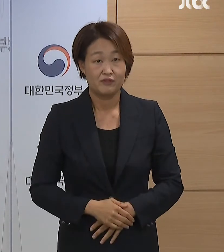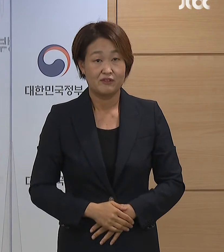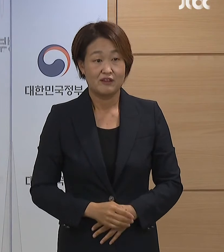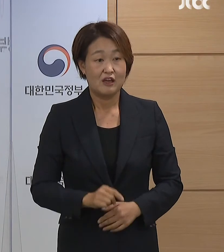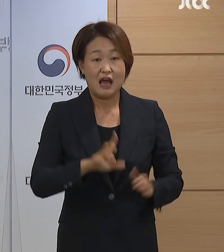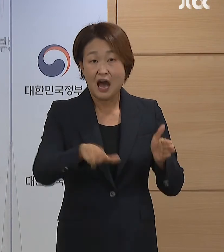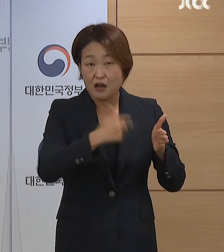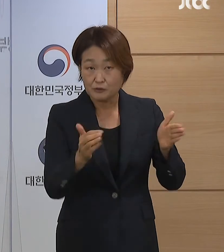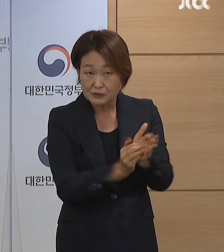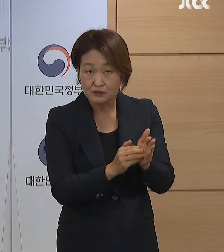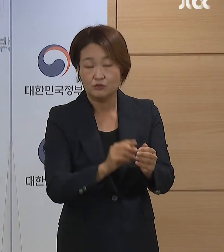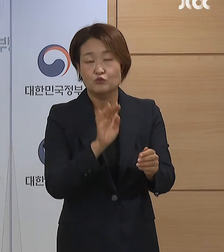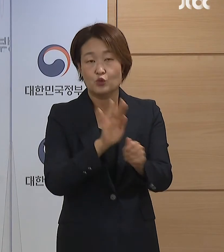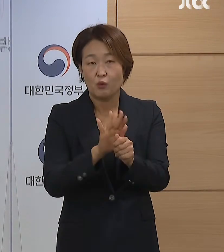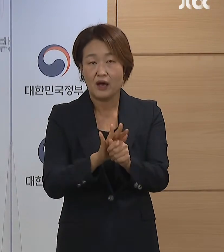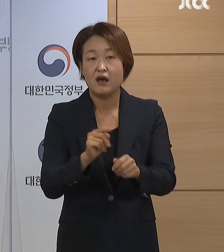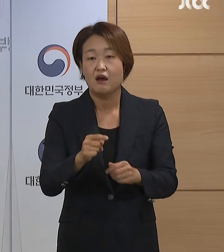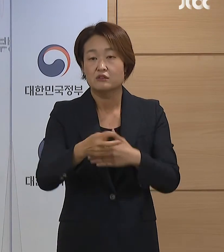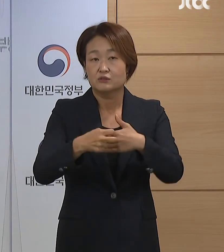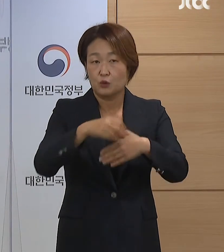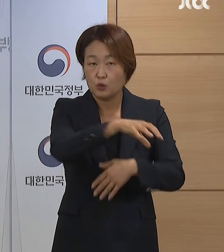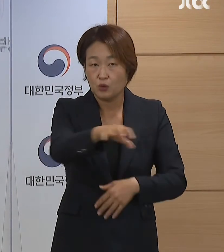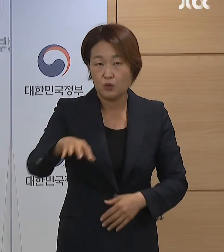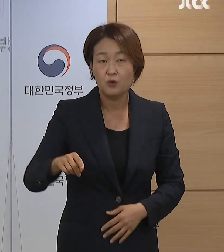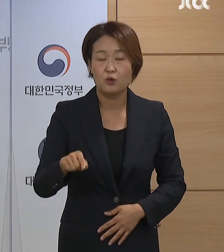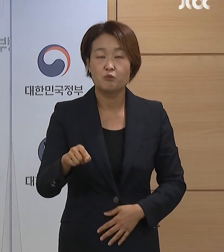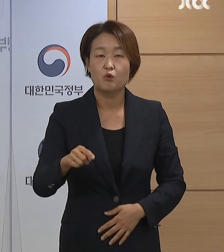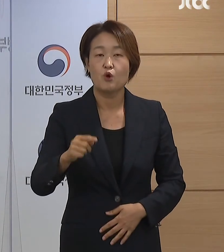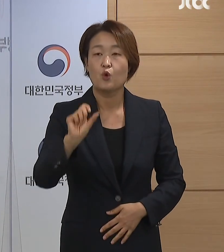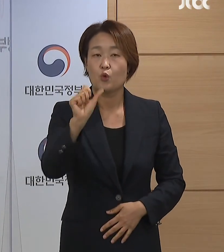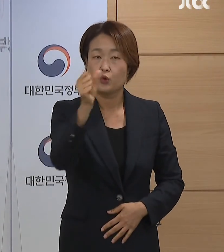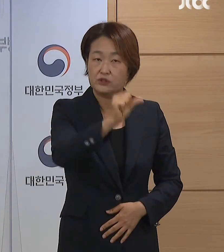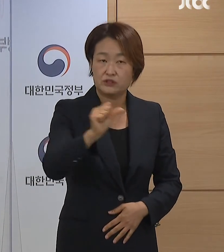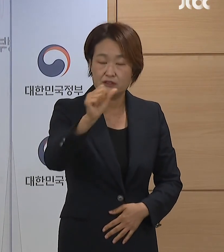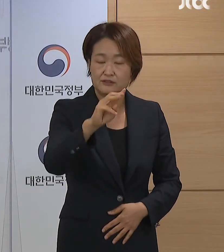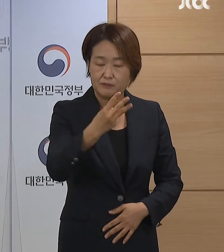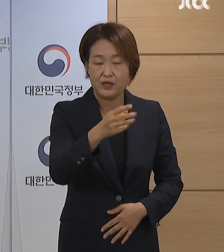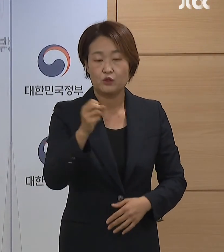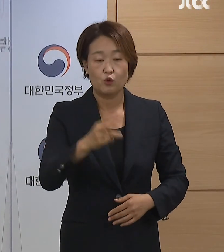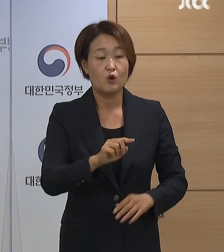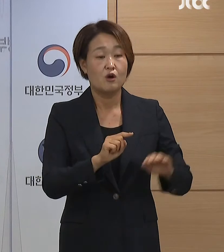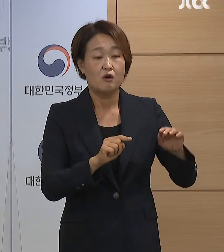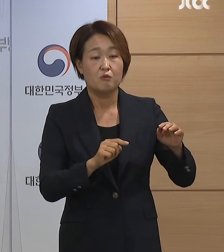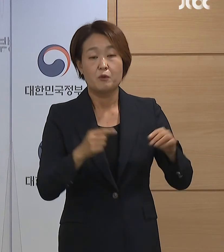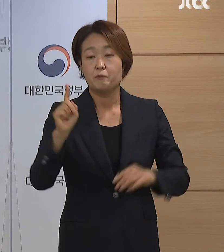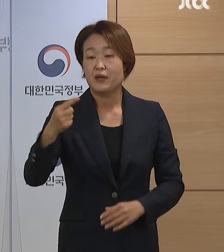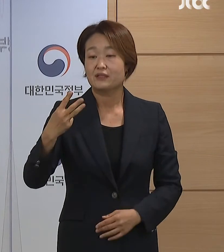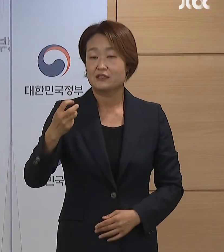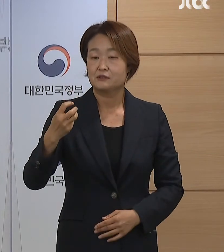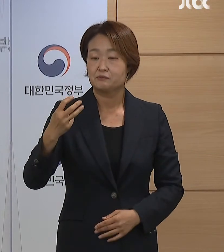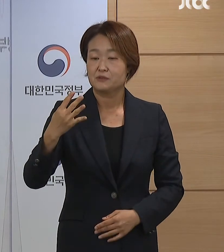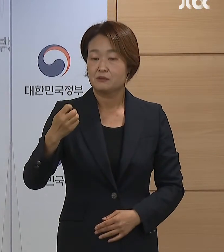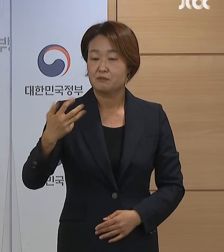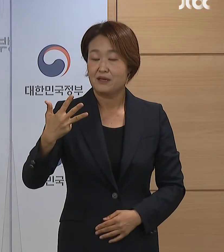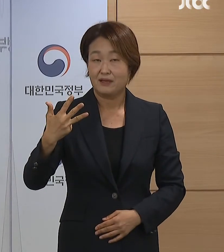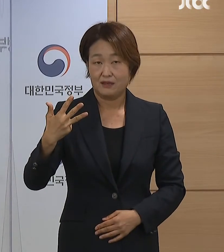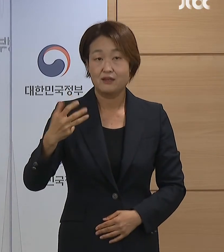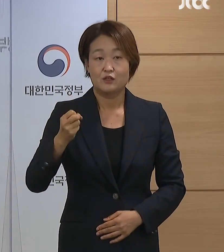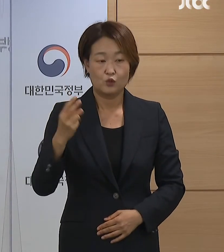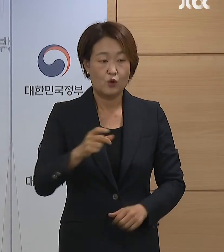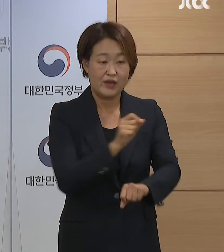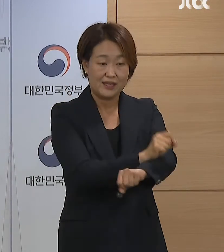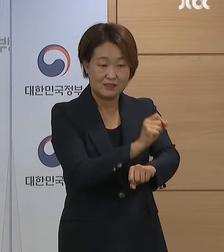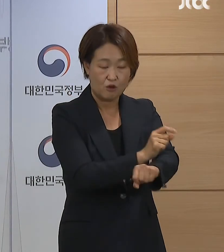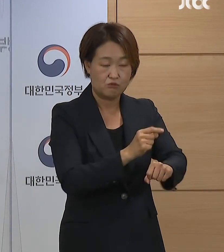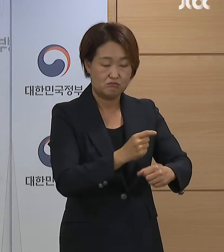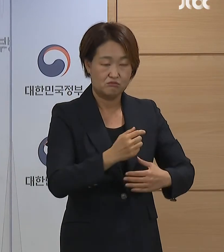,300개소 이상, 의료상담센터는 177개 중 제148개 이상, 지하체 행정원의